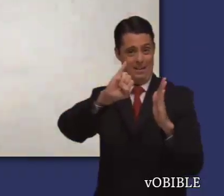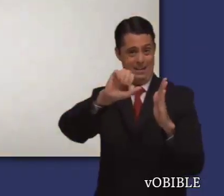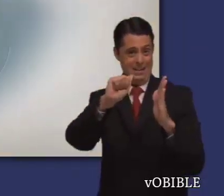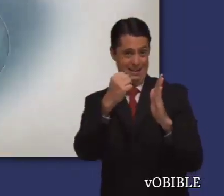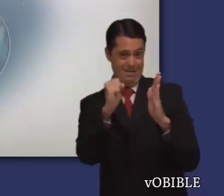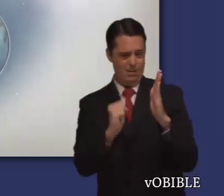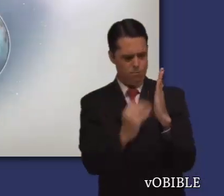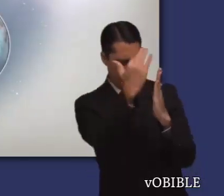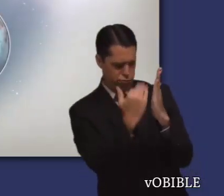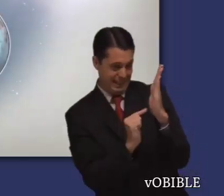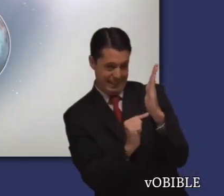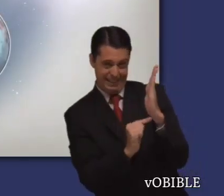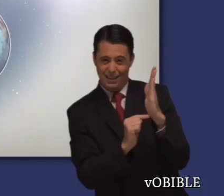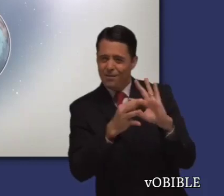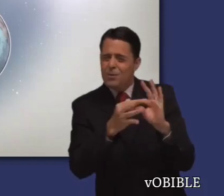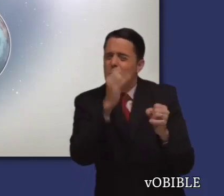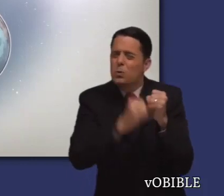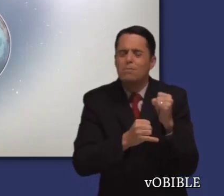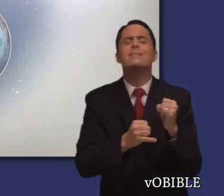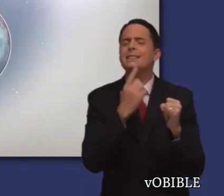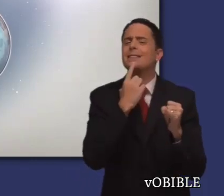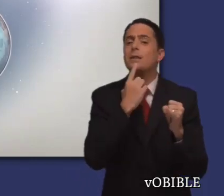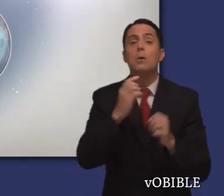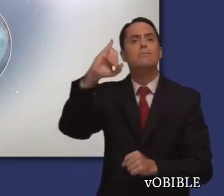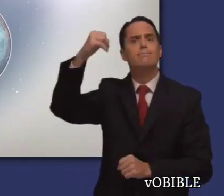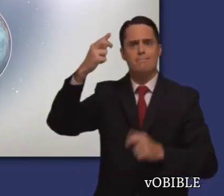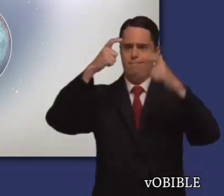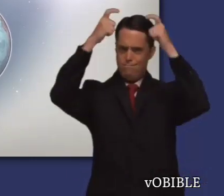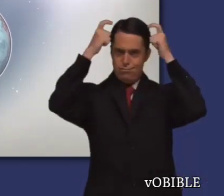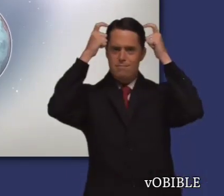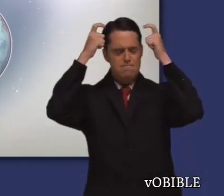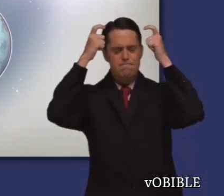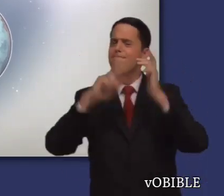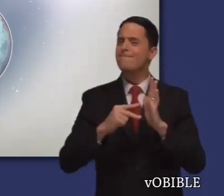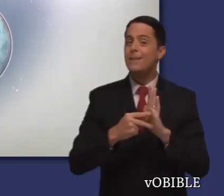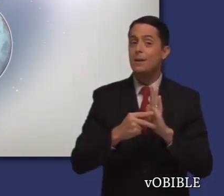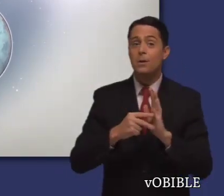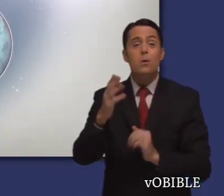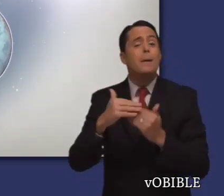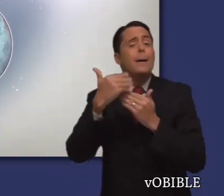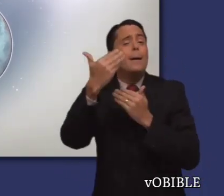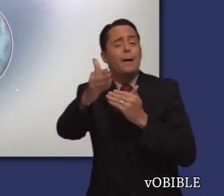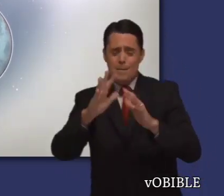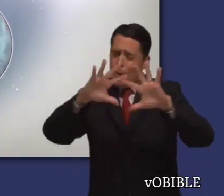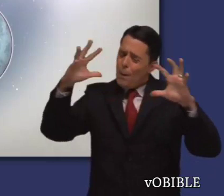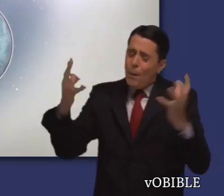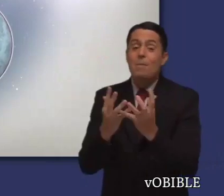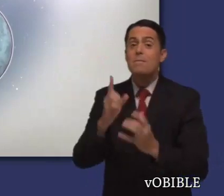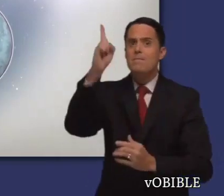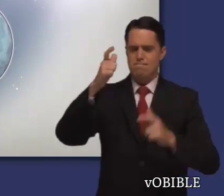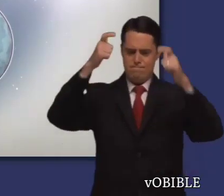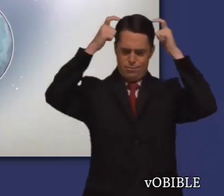El libro concluye con la declaración, La gobernación real tendrá que llegar a ser de Jehová. Esto indica que la